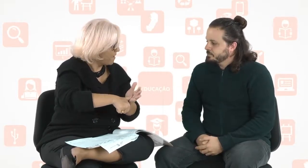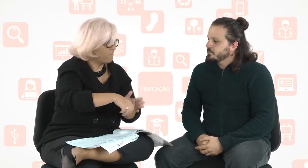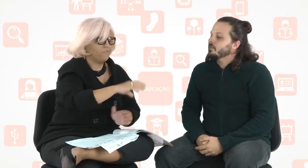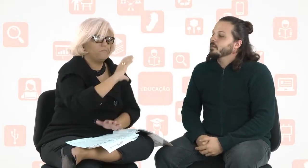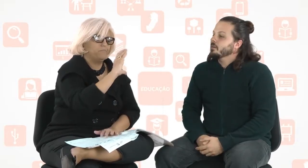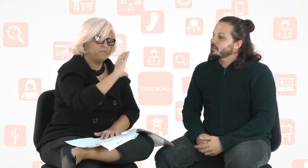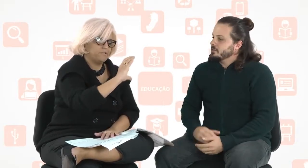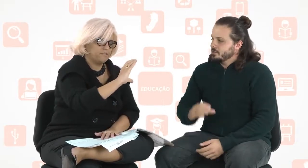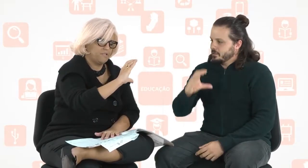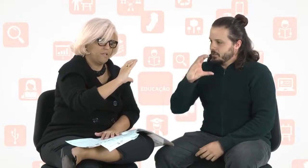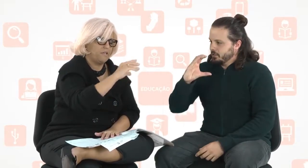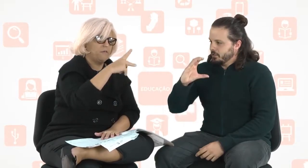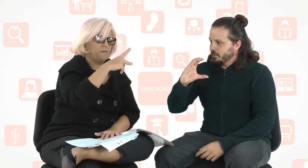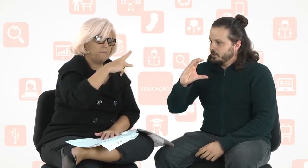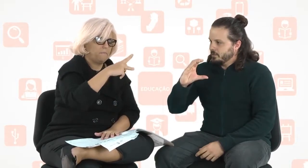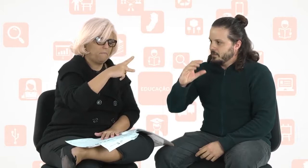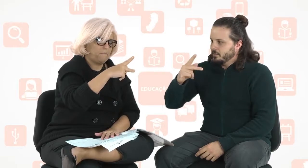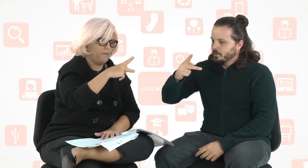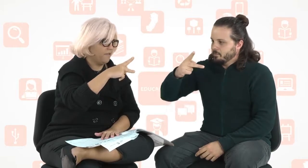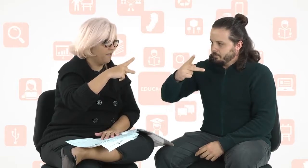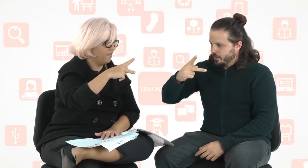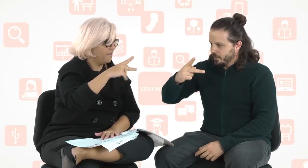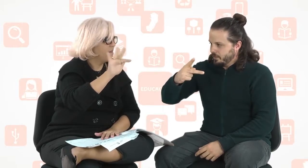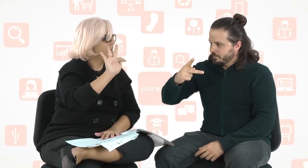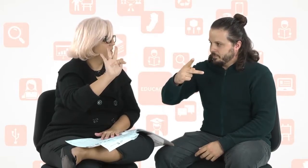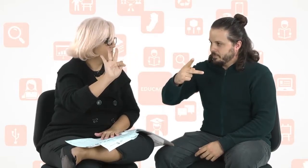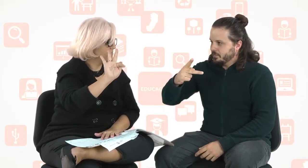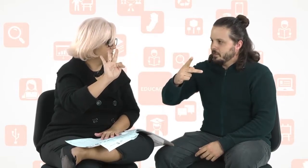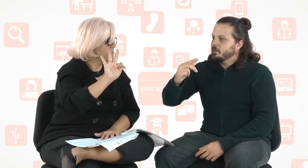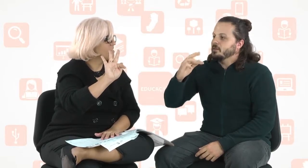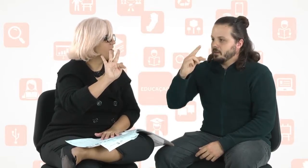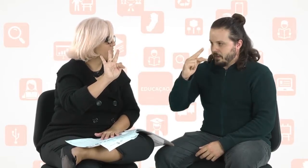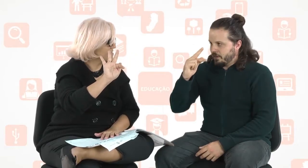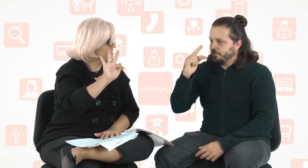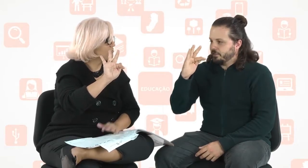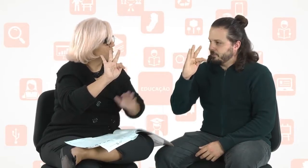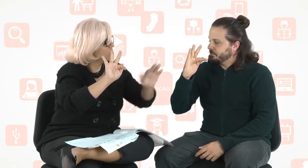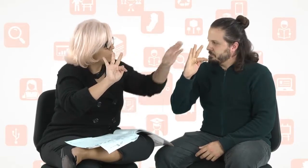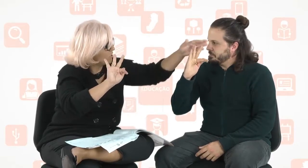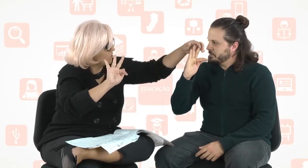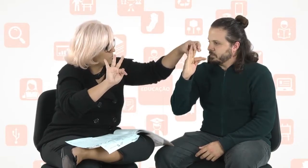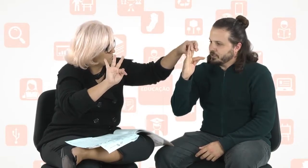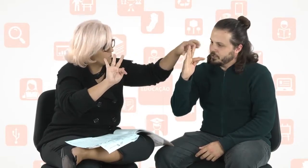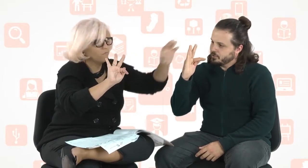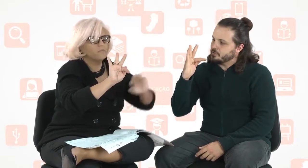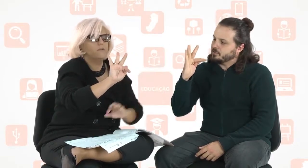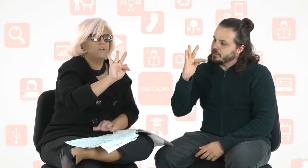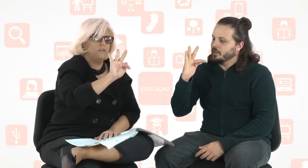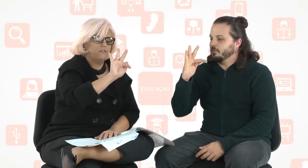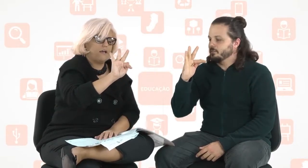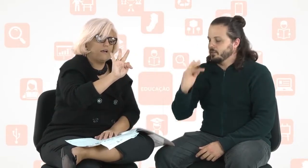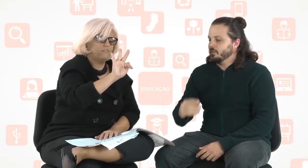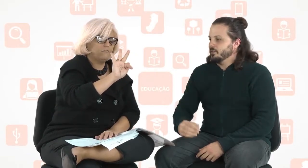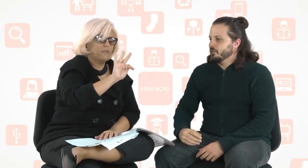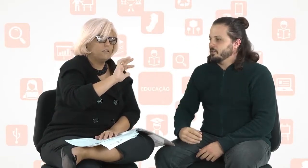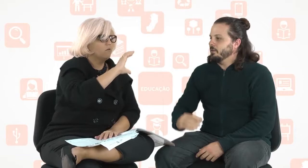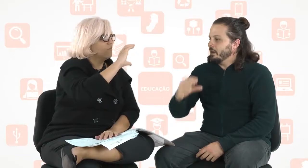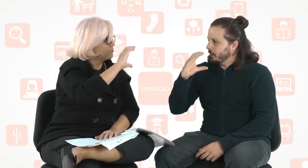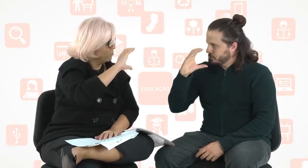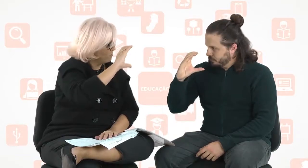CPF. C. C. P. P. F. Você faz a datilologia, isso. Isso, legal. Tá? Então, vou de novo.